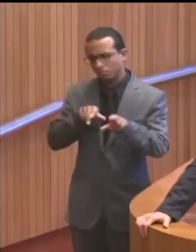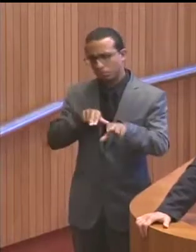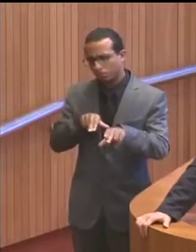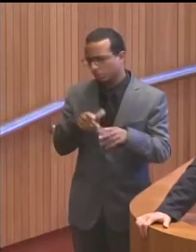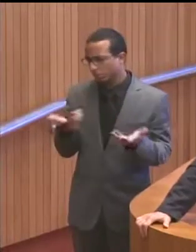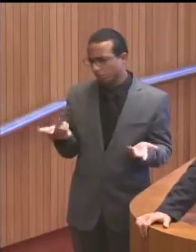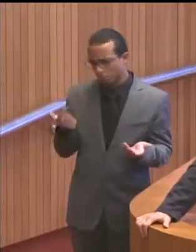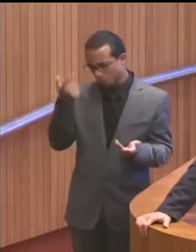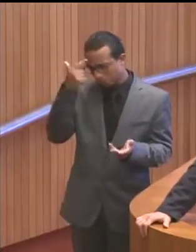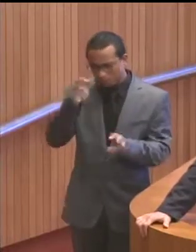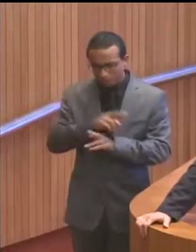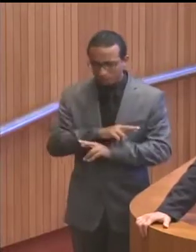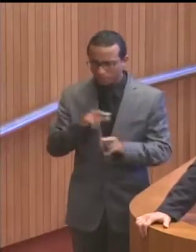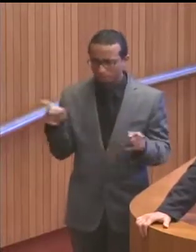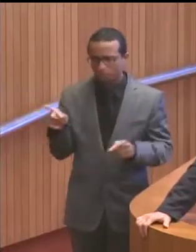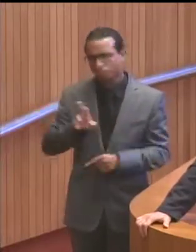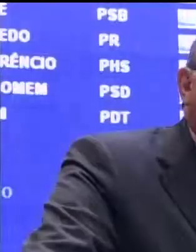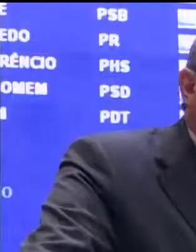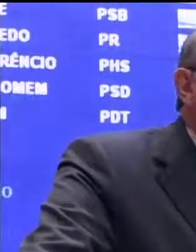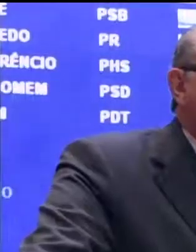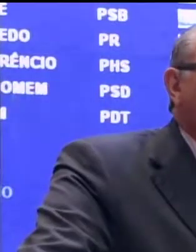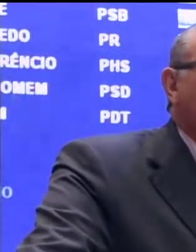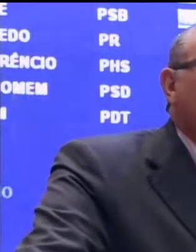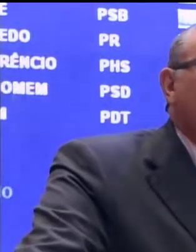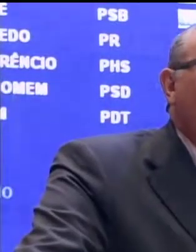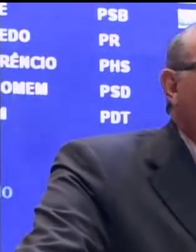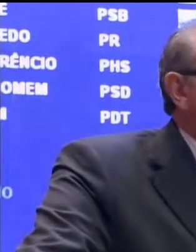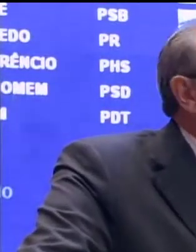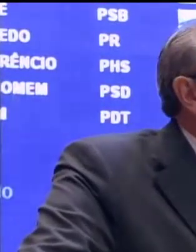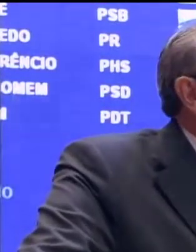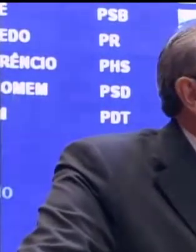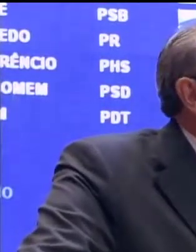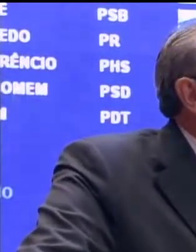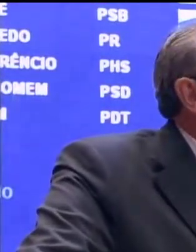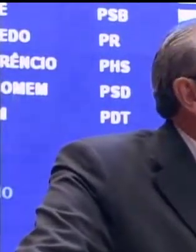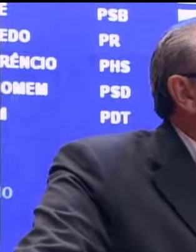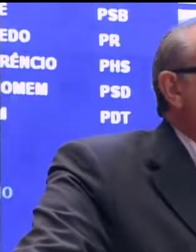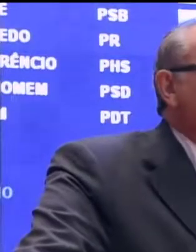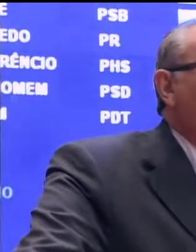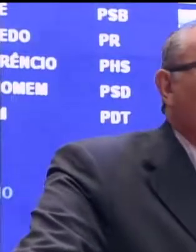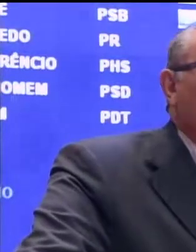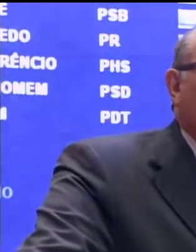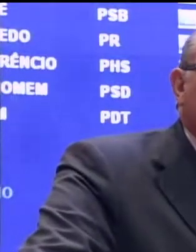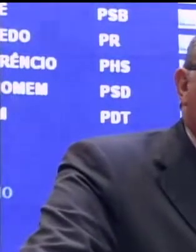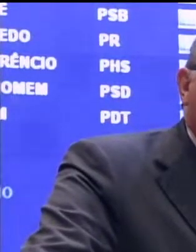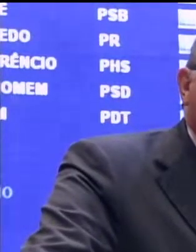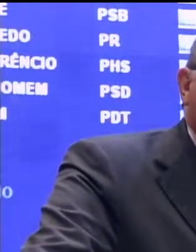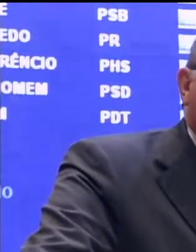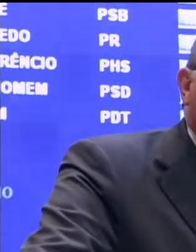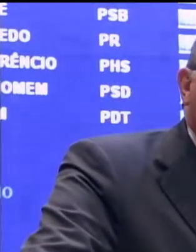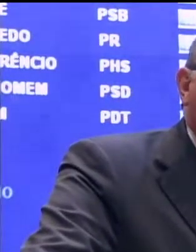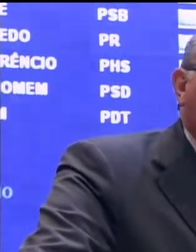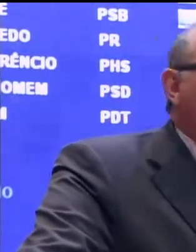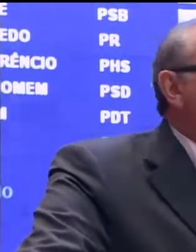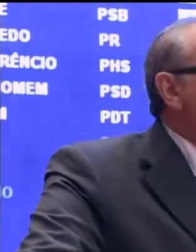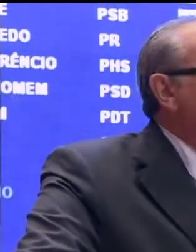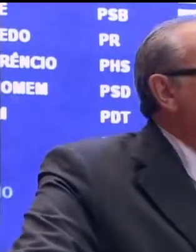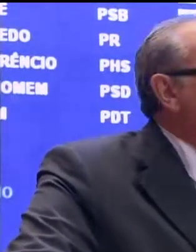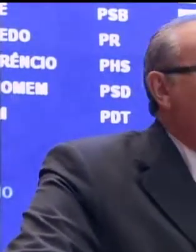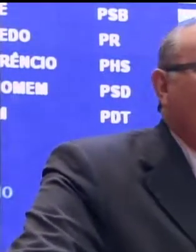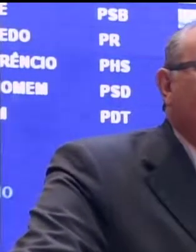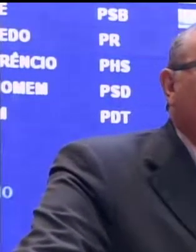Nunca será diferente. Como nós podemos negar esses fatos, essas inaugurações que eu participei,